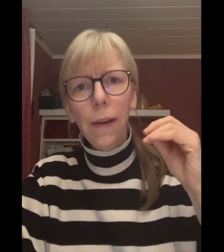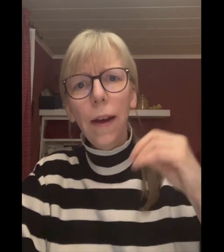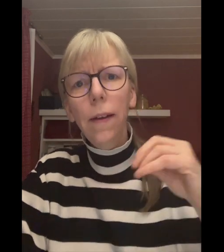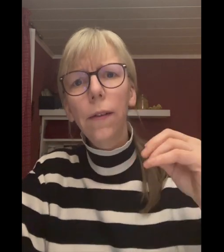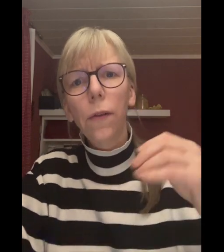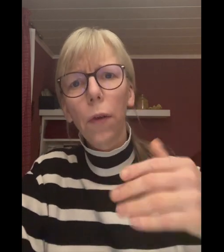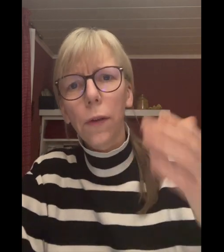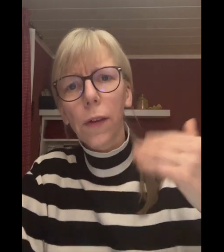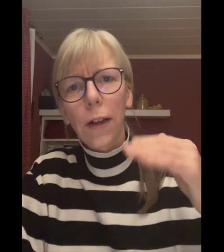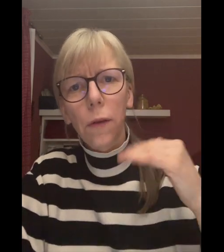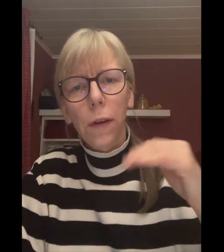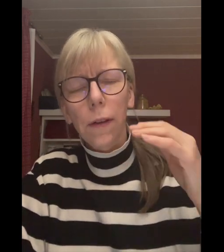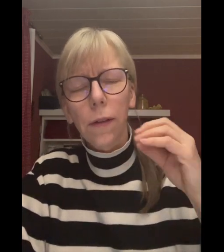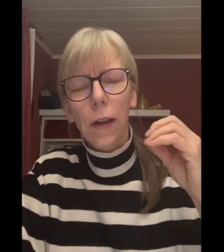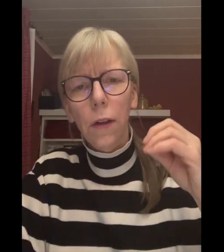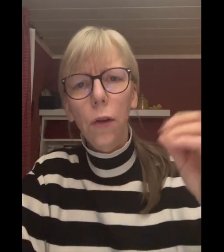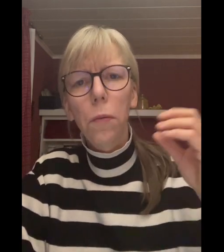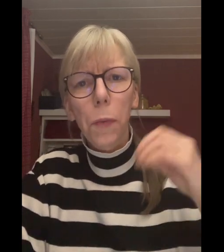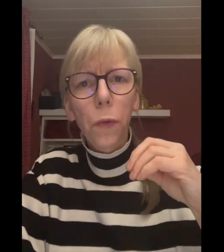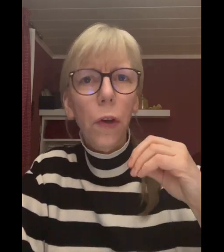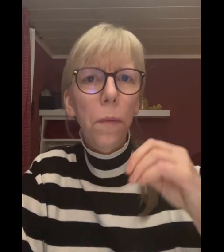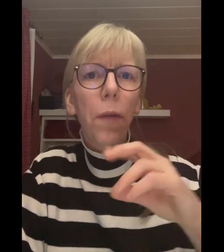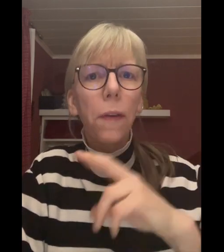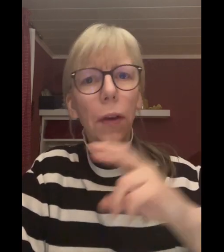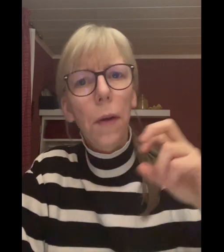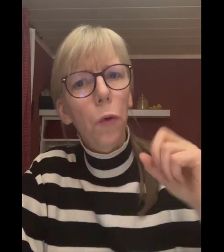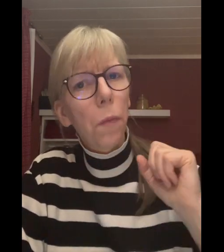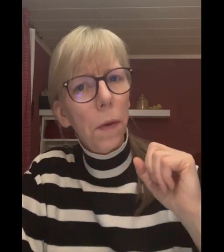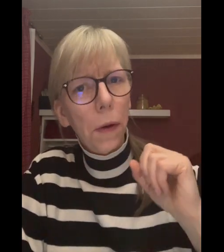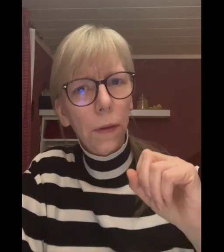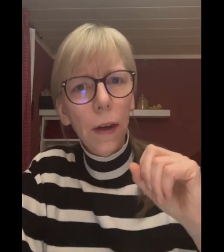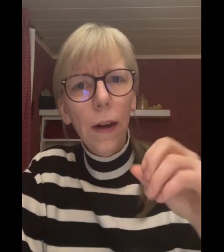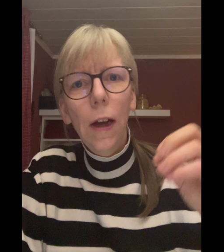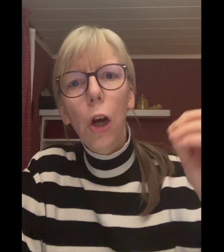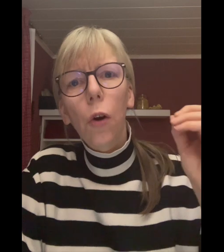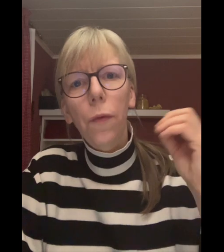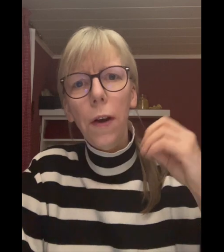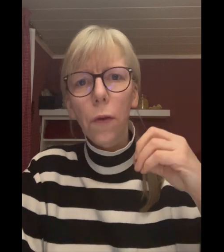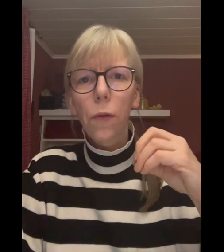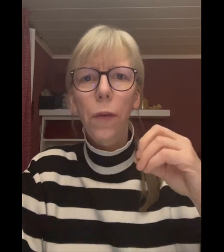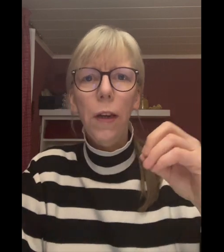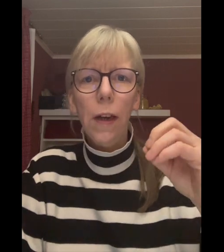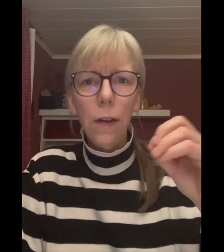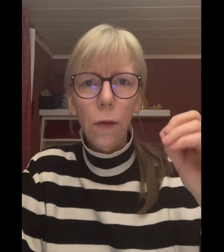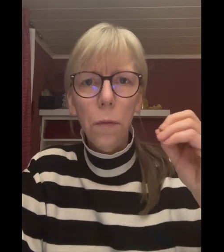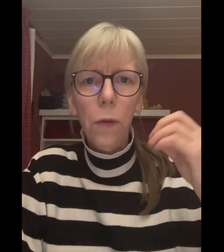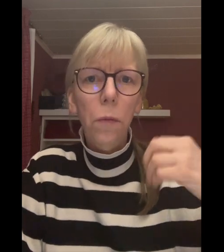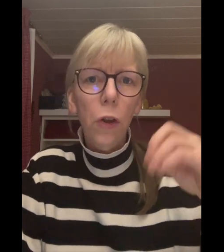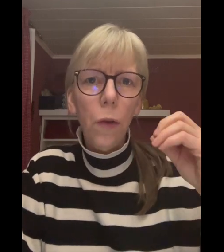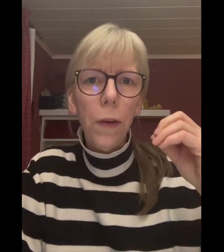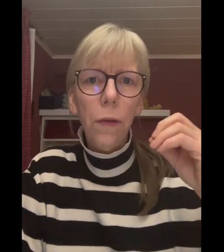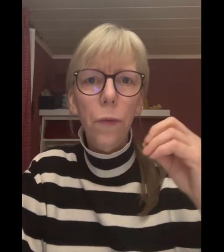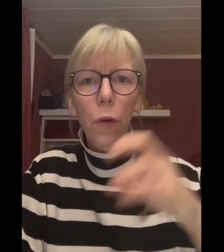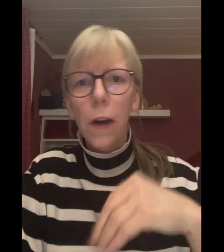dann ist es so, also das Gehirn überprüft ja immer, was in der Blutbahn passiert. Und wenn dort zu wenig Calcium ist, um die Stoffwechselvorgänge,